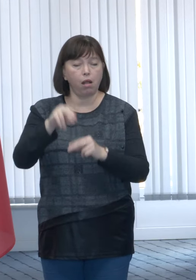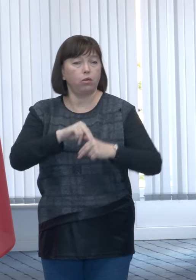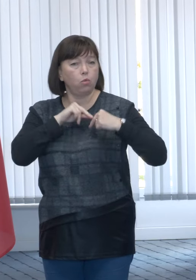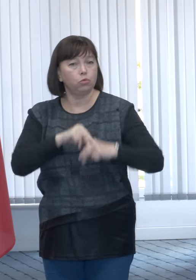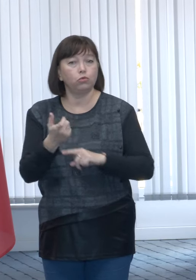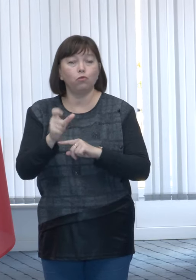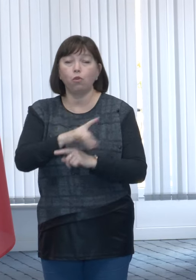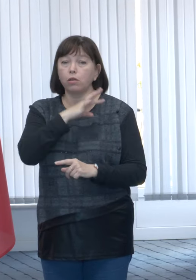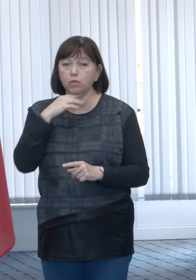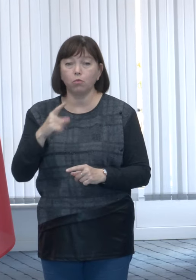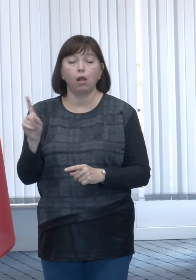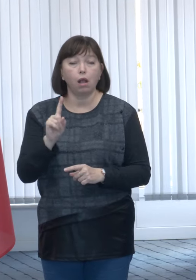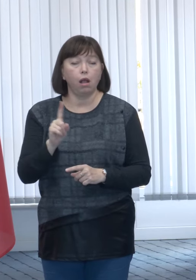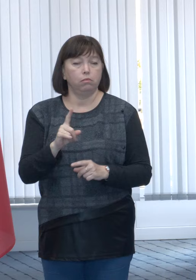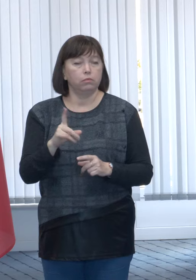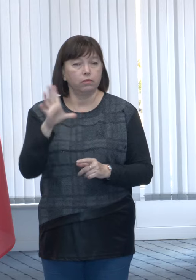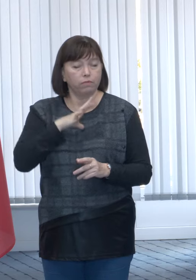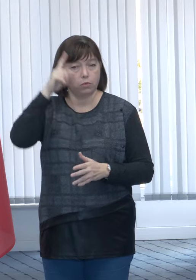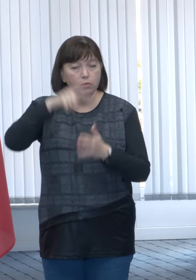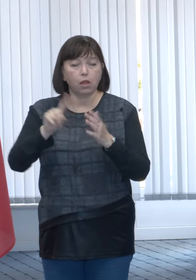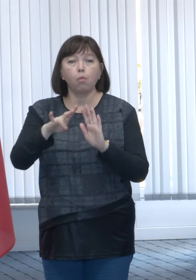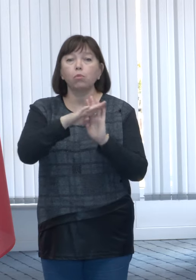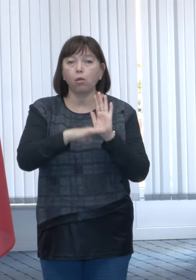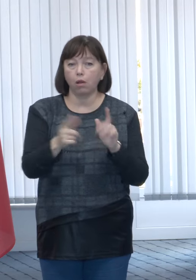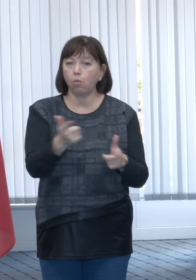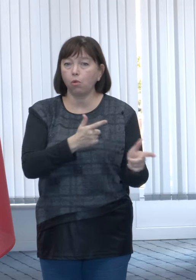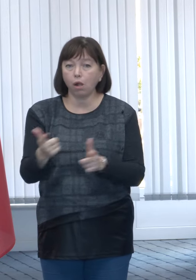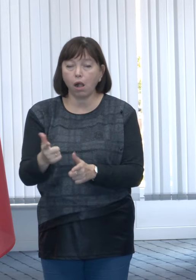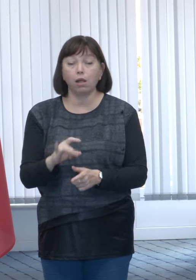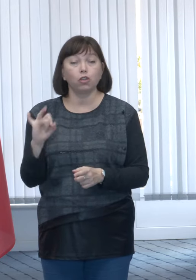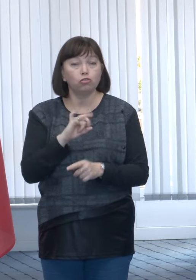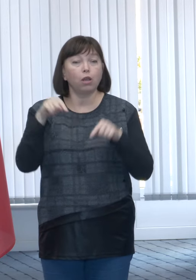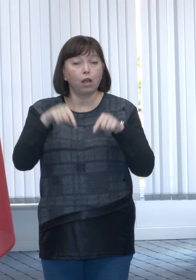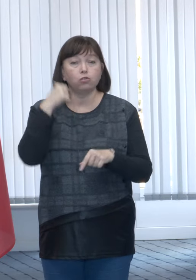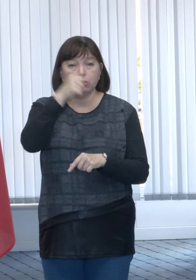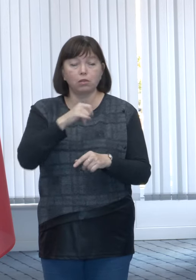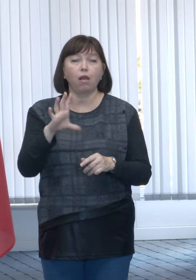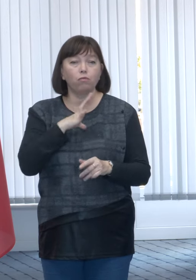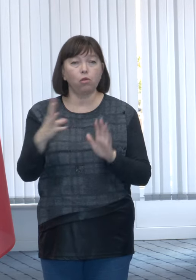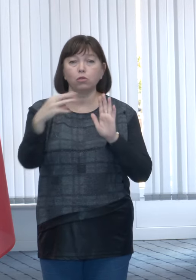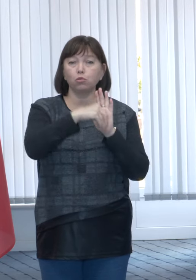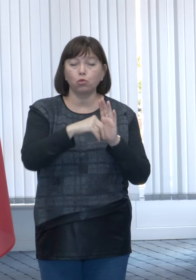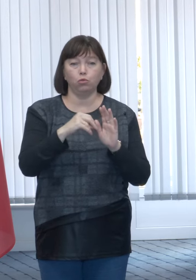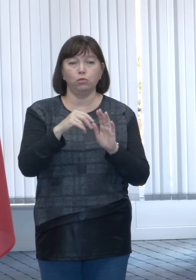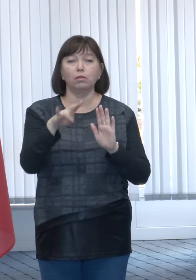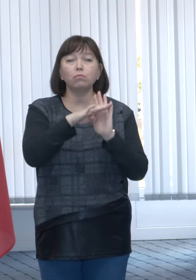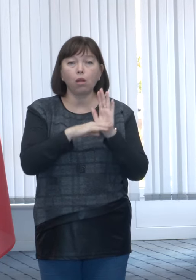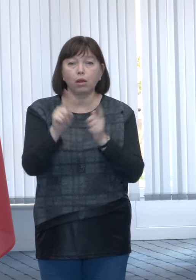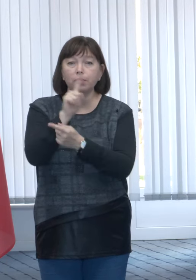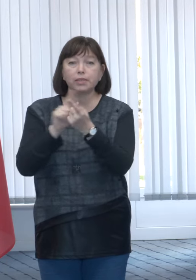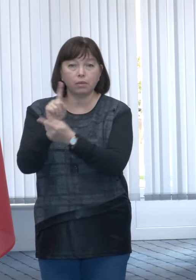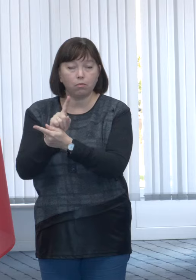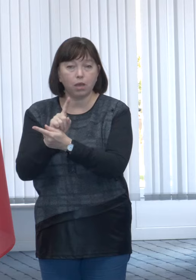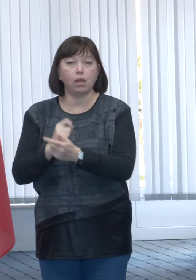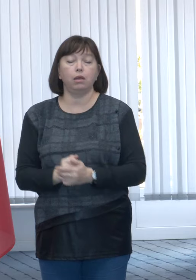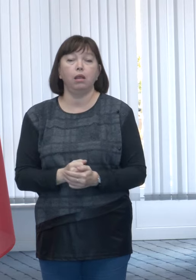foarte mult ca să ne asigurăm că programul este gata și în acest an am făcut modificări în sistemul informațional. Acesta